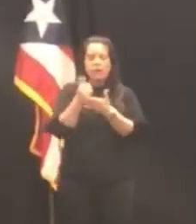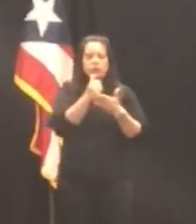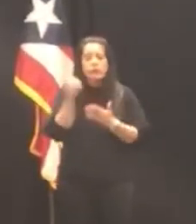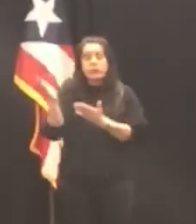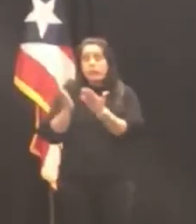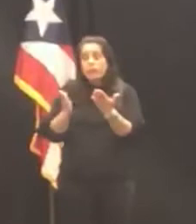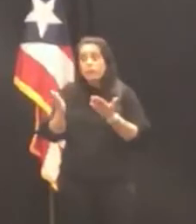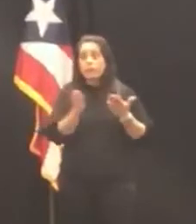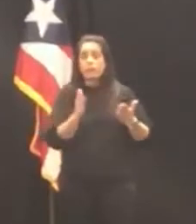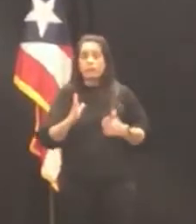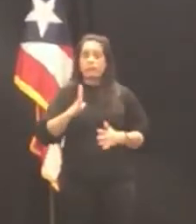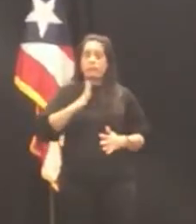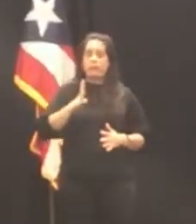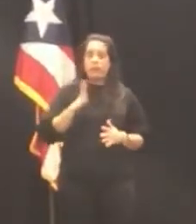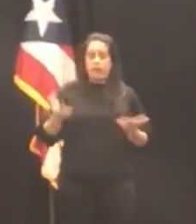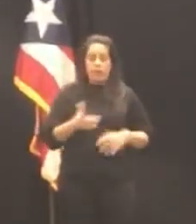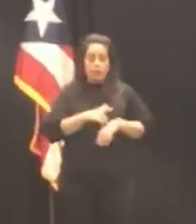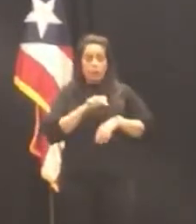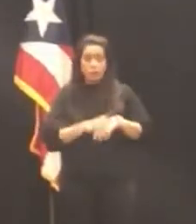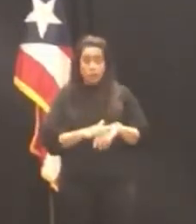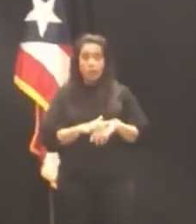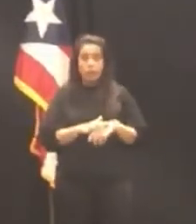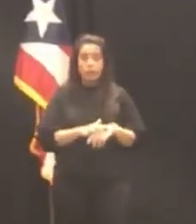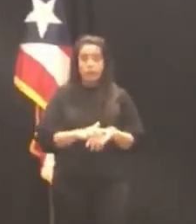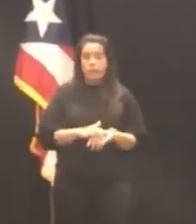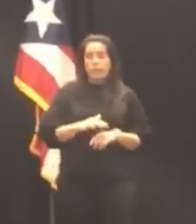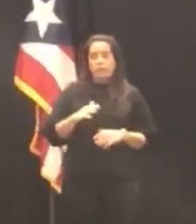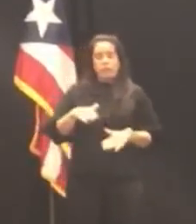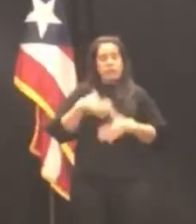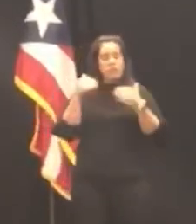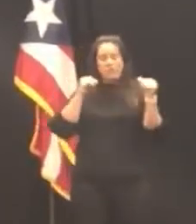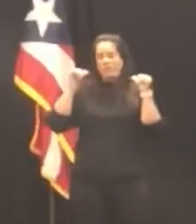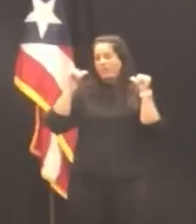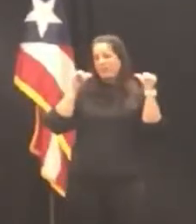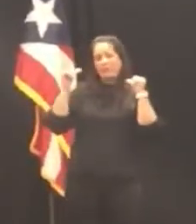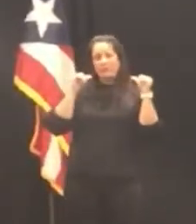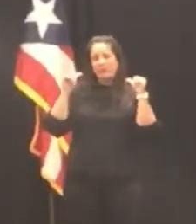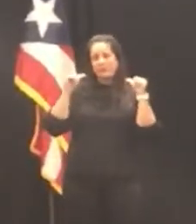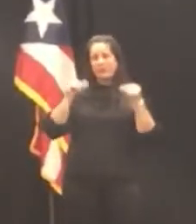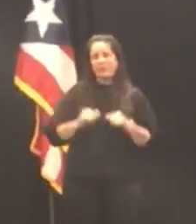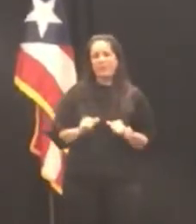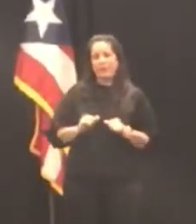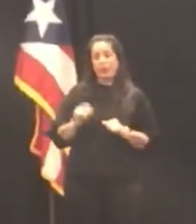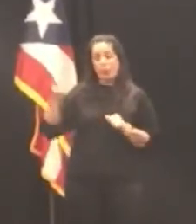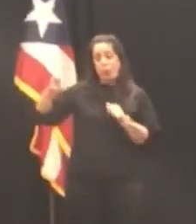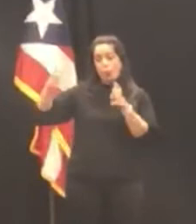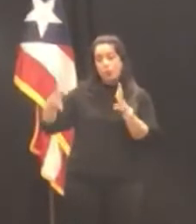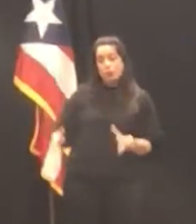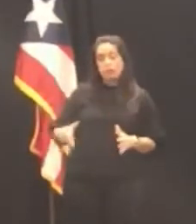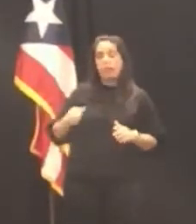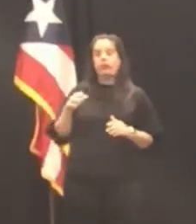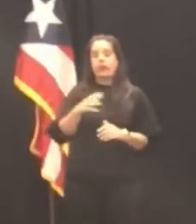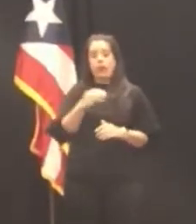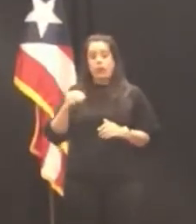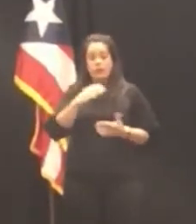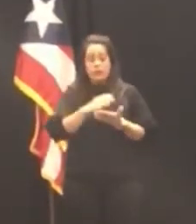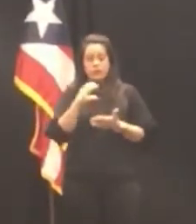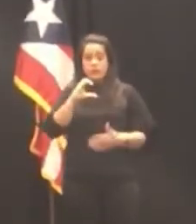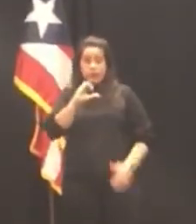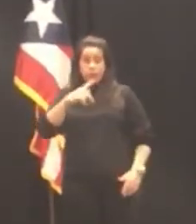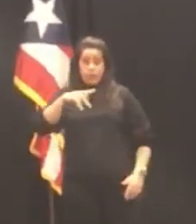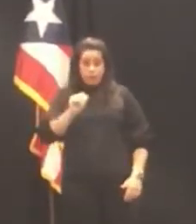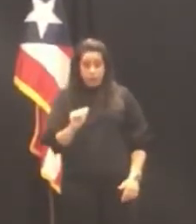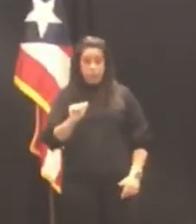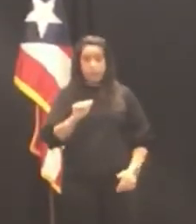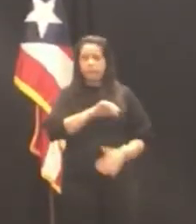servirle bien al pueblo de Puerto Rico no tengo la menor duda de que tanto la jueza Brignoni como el CPA Lucena